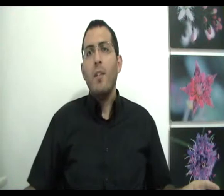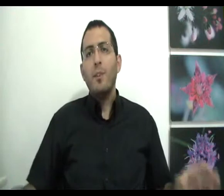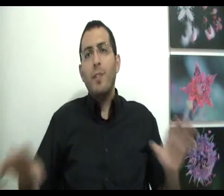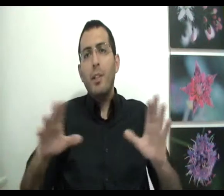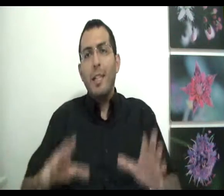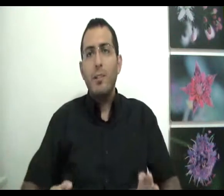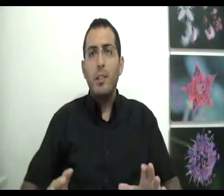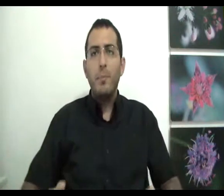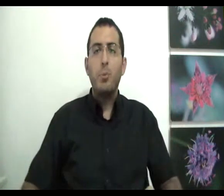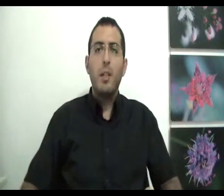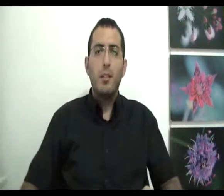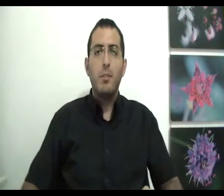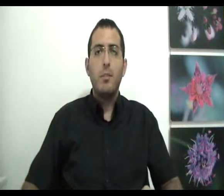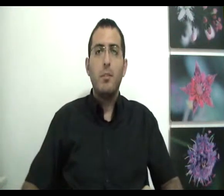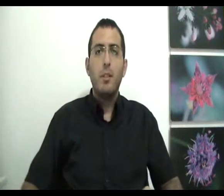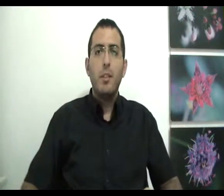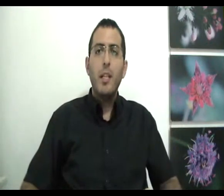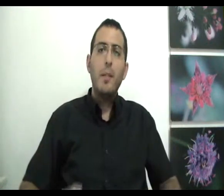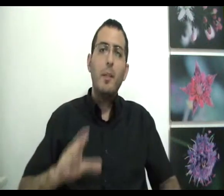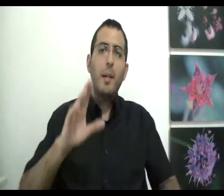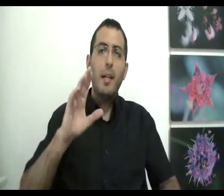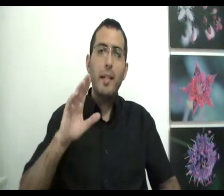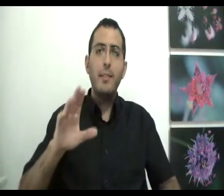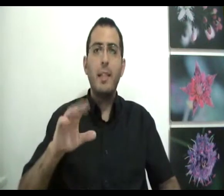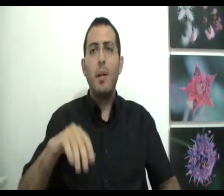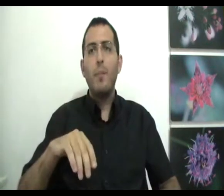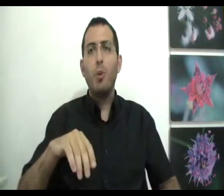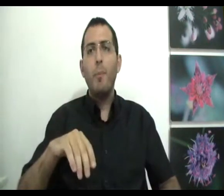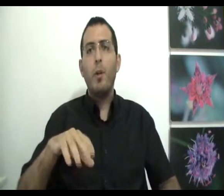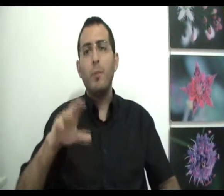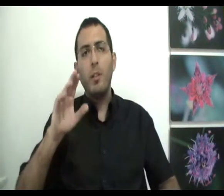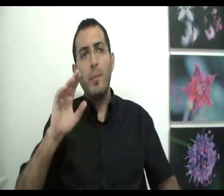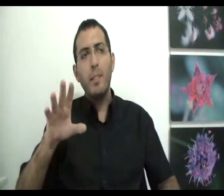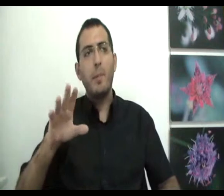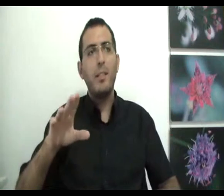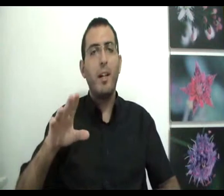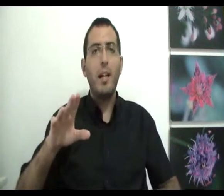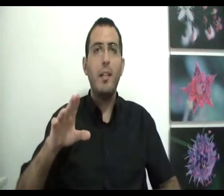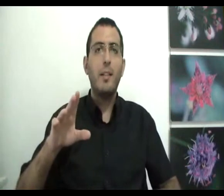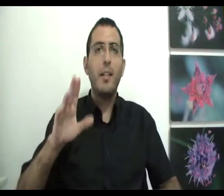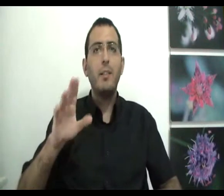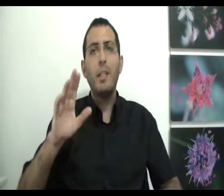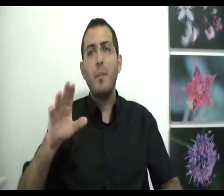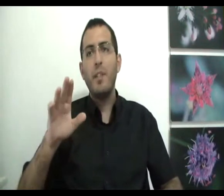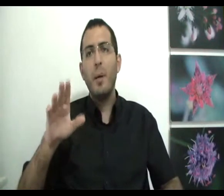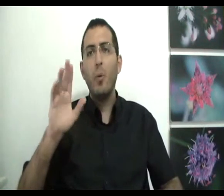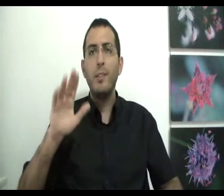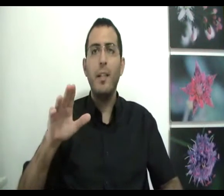והתשובה לשאלה הזאת היא די פשוטה יש האמת בעניין הזה כמה רמות עומק, קודם כל ניתן פרספקטיבה אחת כדי שמלאם יבין מה הוא רוצה,